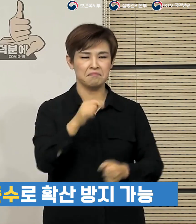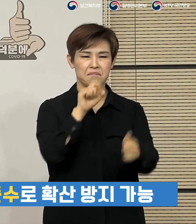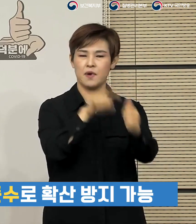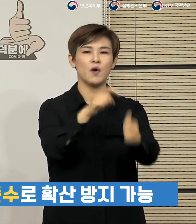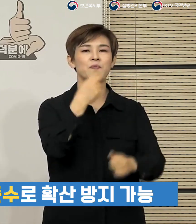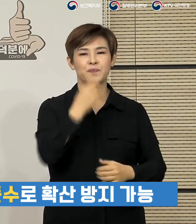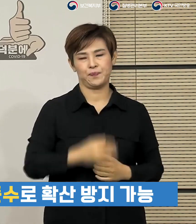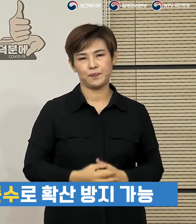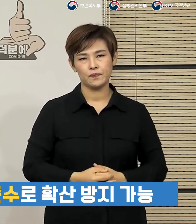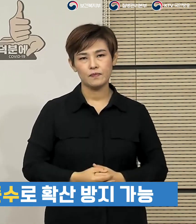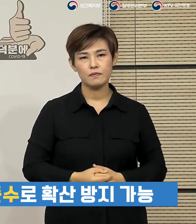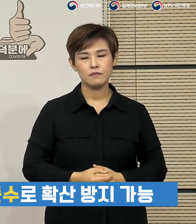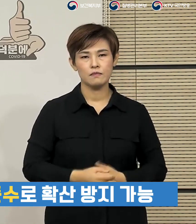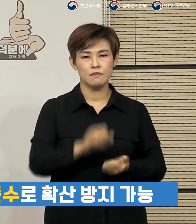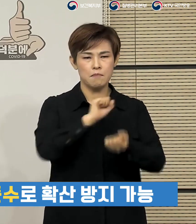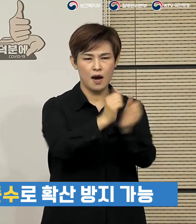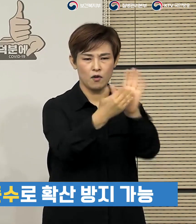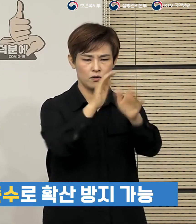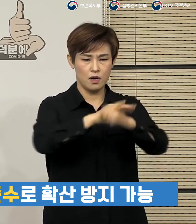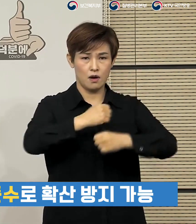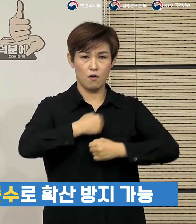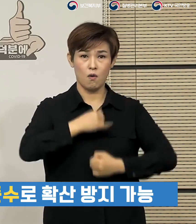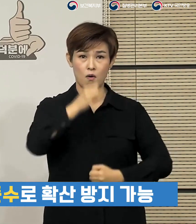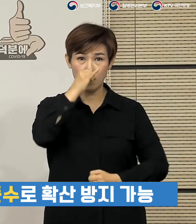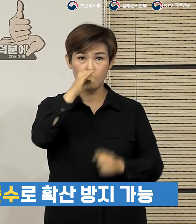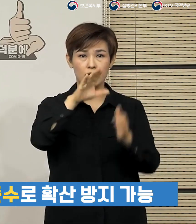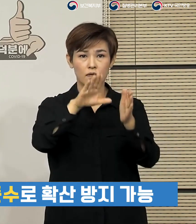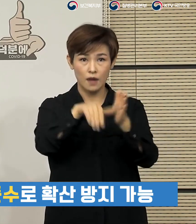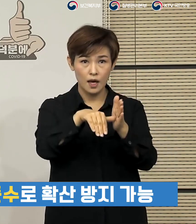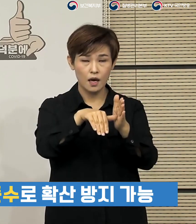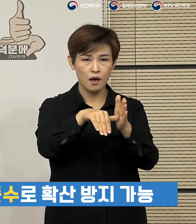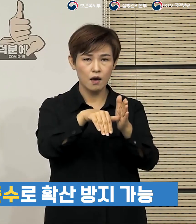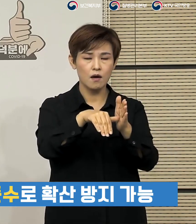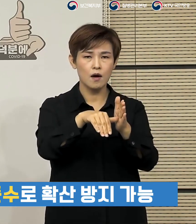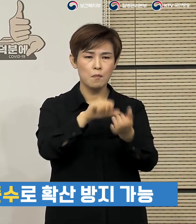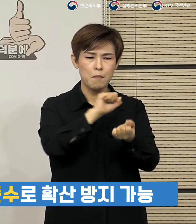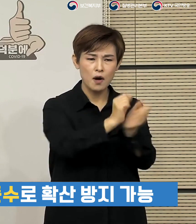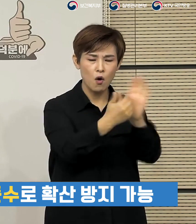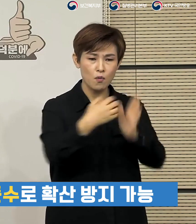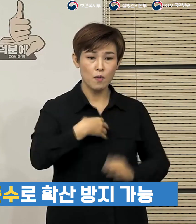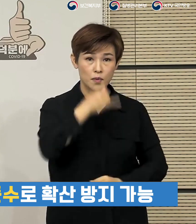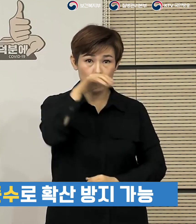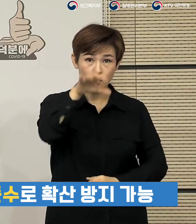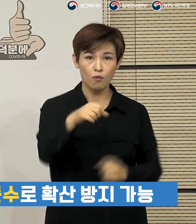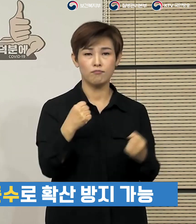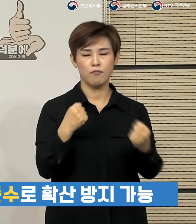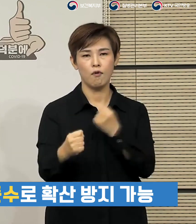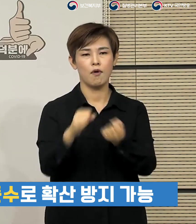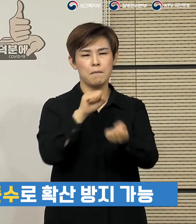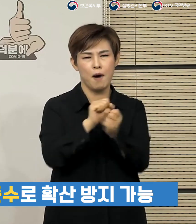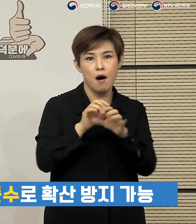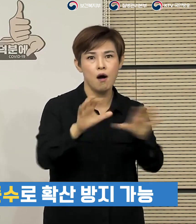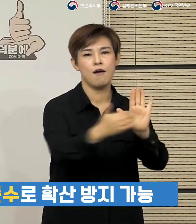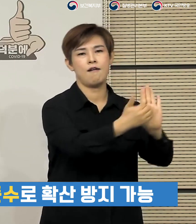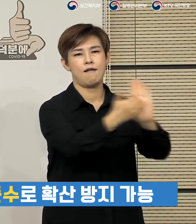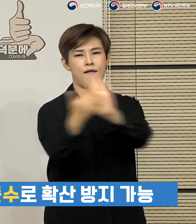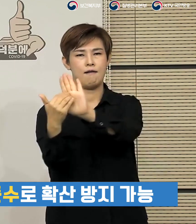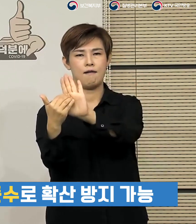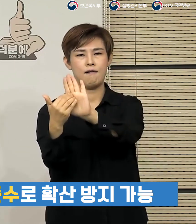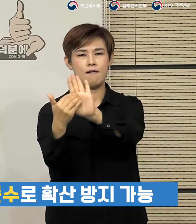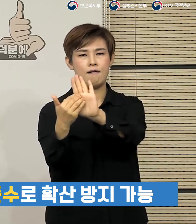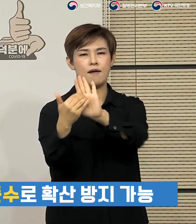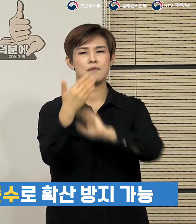방역수칙을 제대로 지켰을 때 방역에 취약한 시설에서도 감염 확산을 방지할 수 있다는 것을